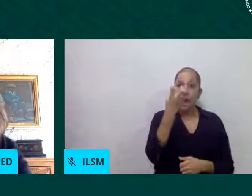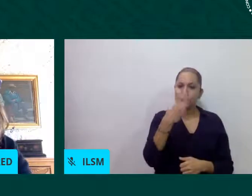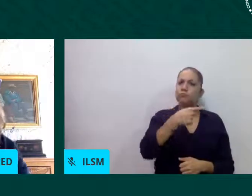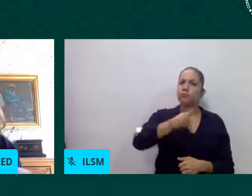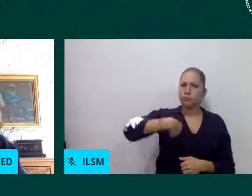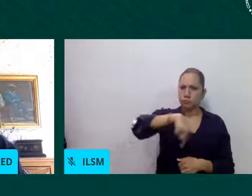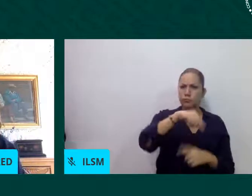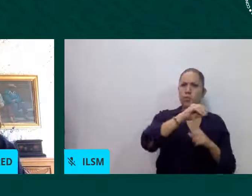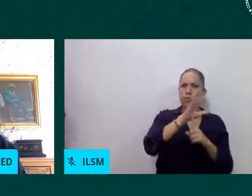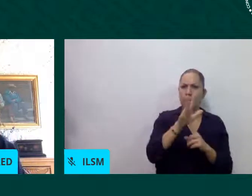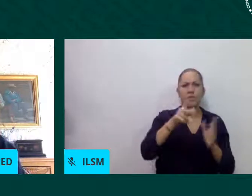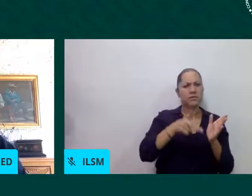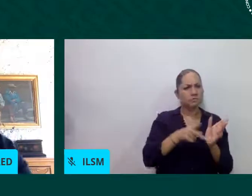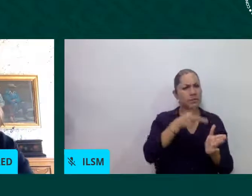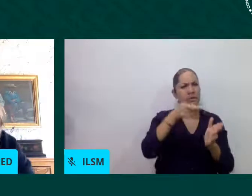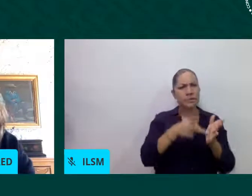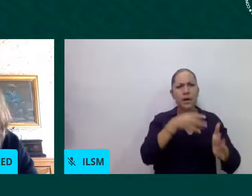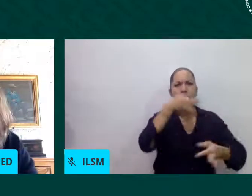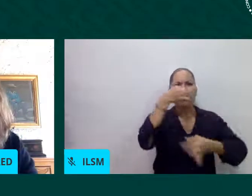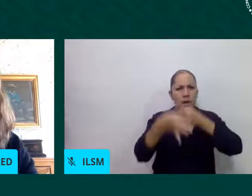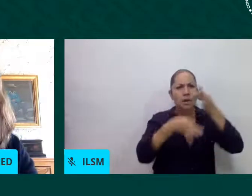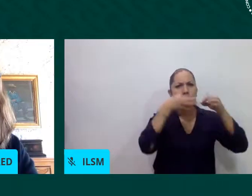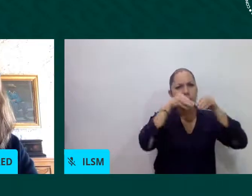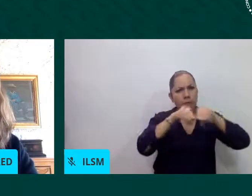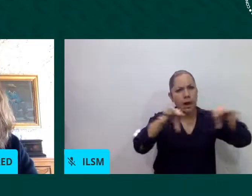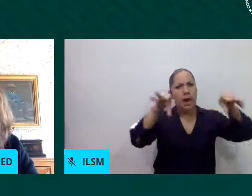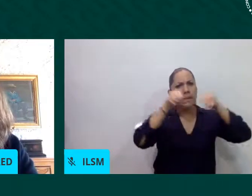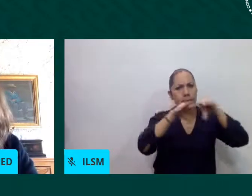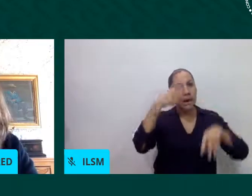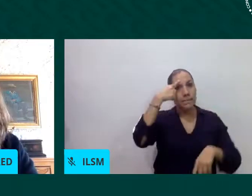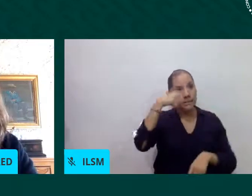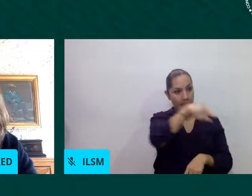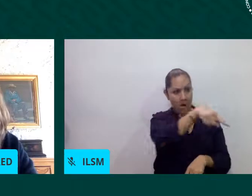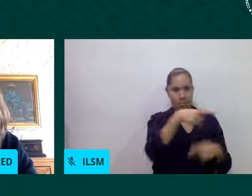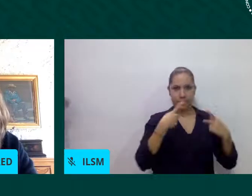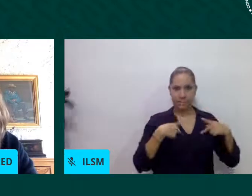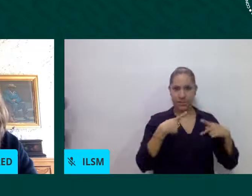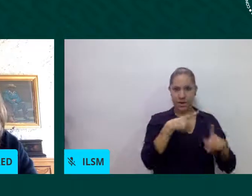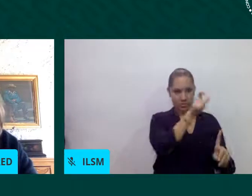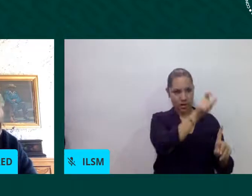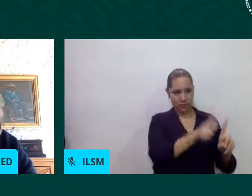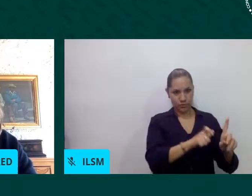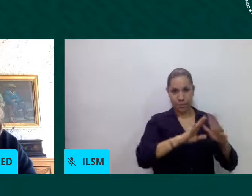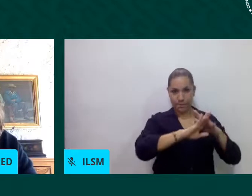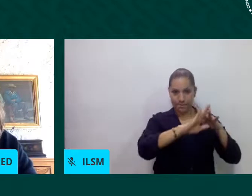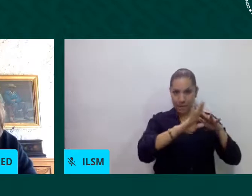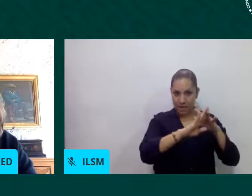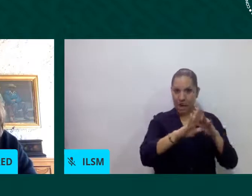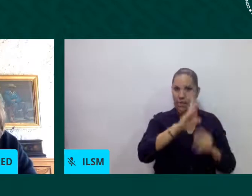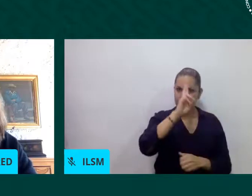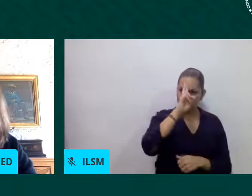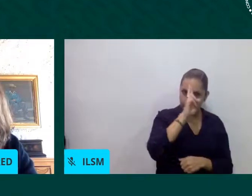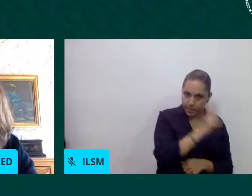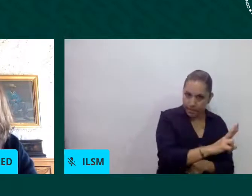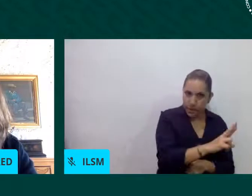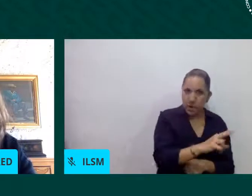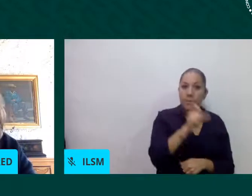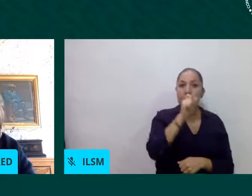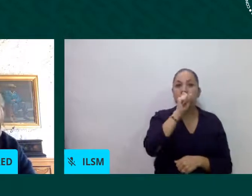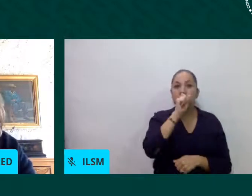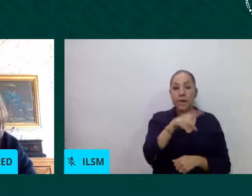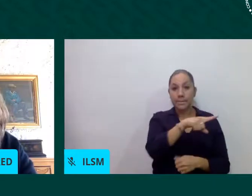con el tema de la pandemia pues obviamente se han unido campañas relacionadas por ejemplo con la no